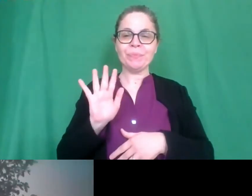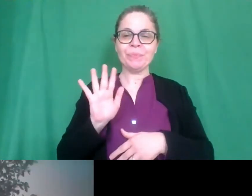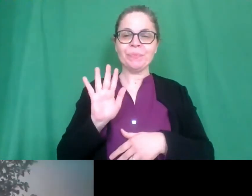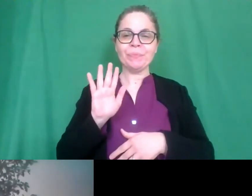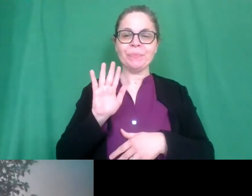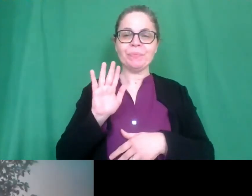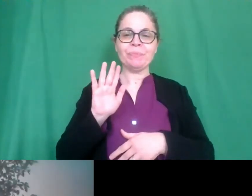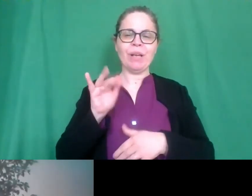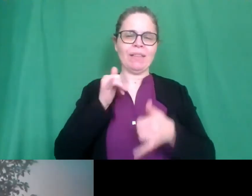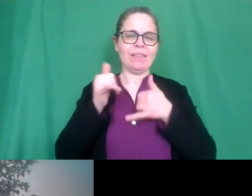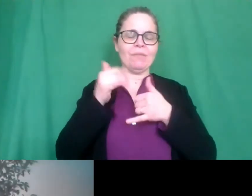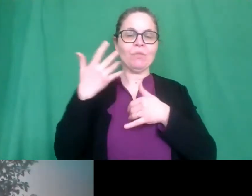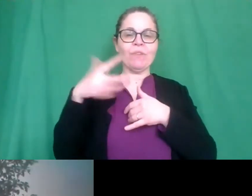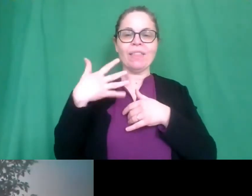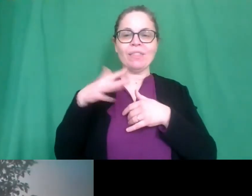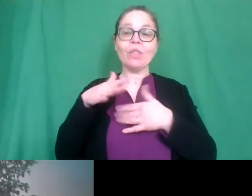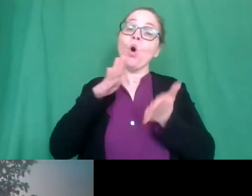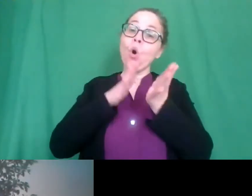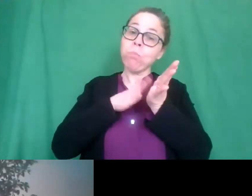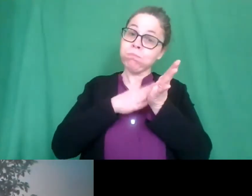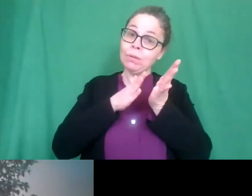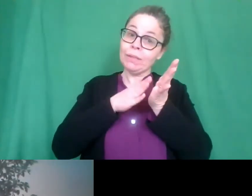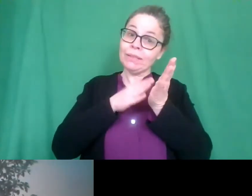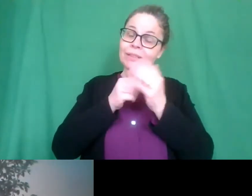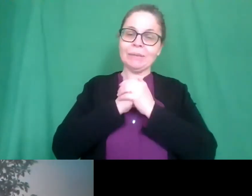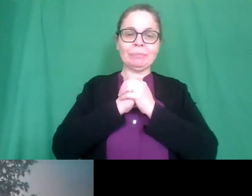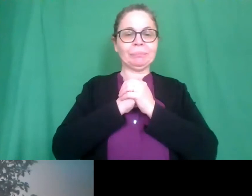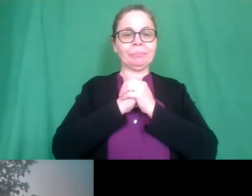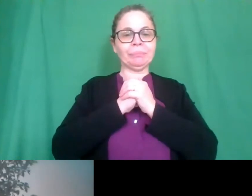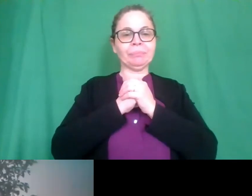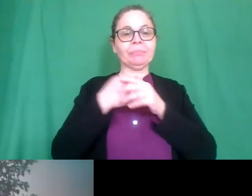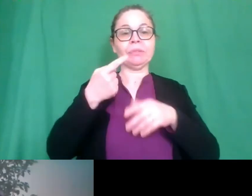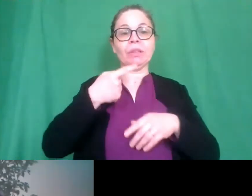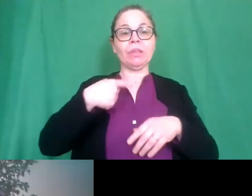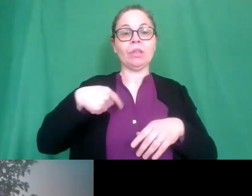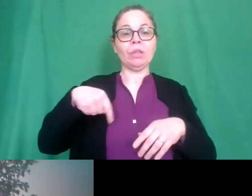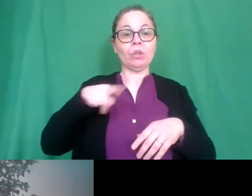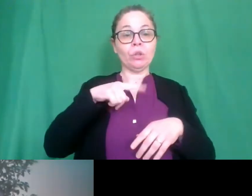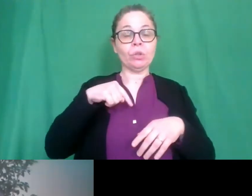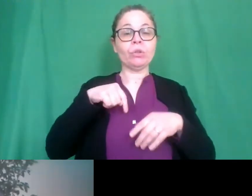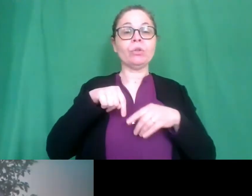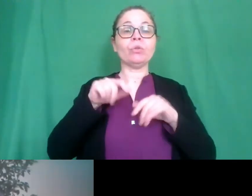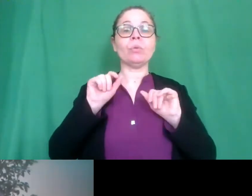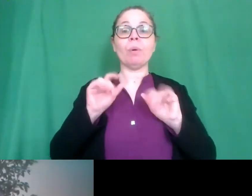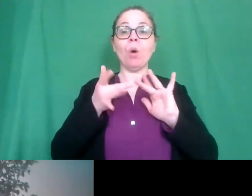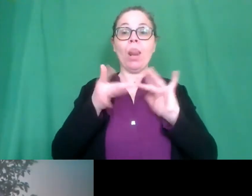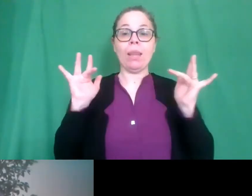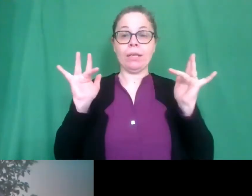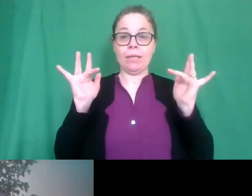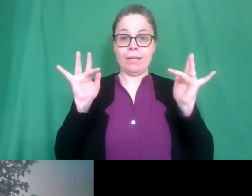sentite per telefono complimenti e noi pubblicheriamo anche il link